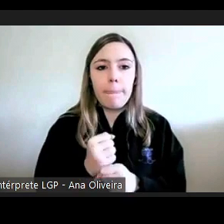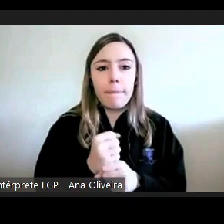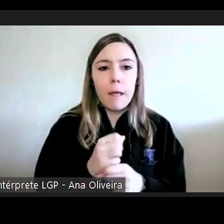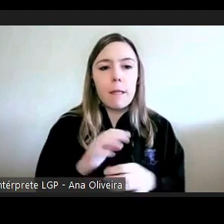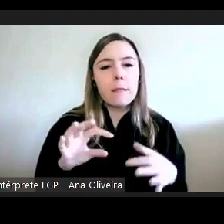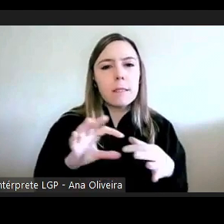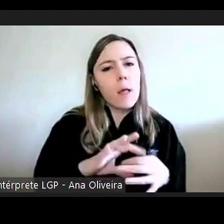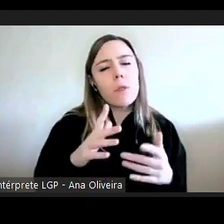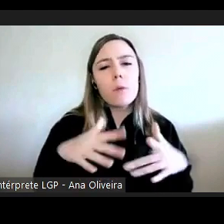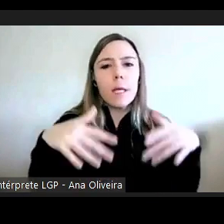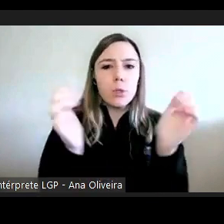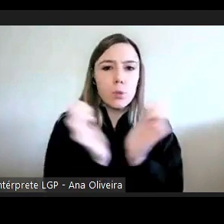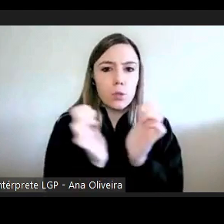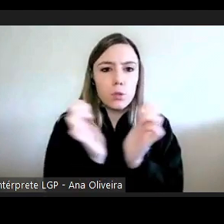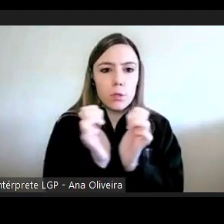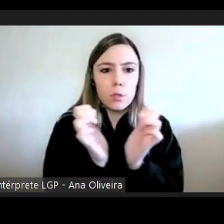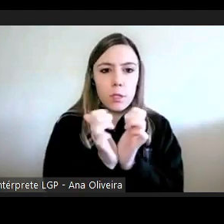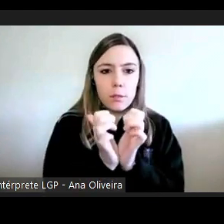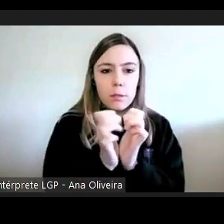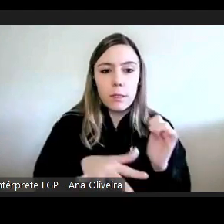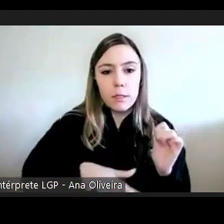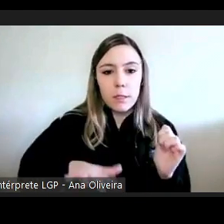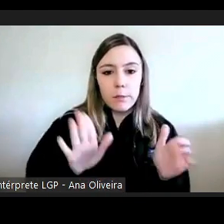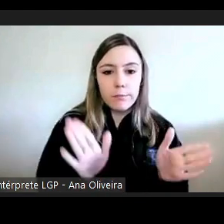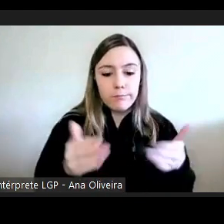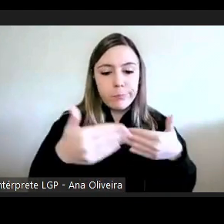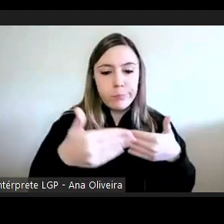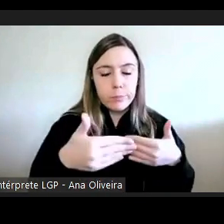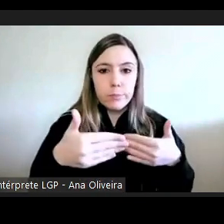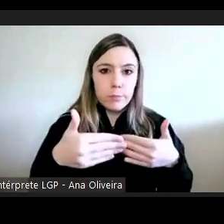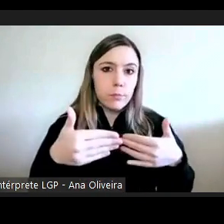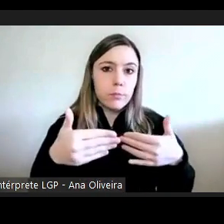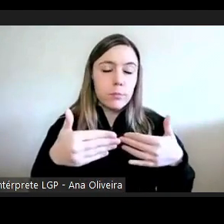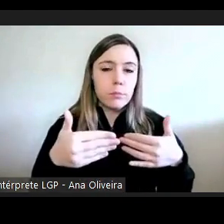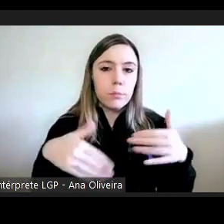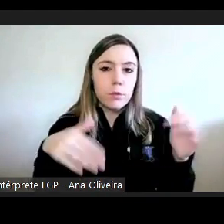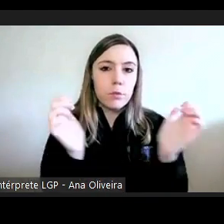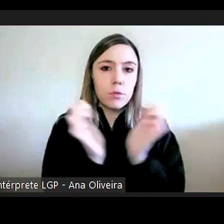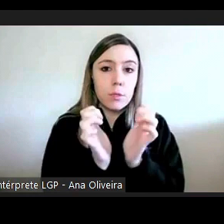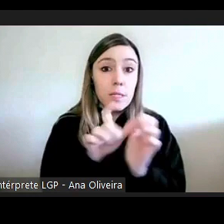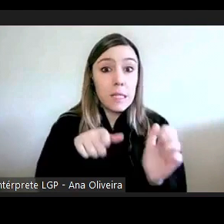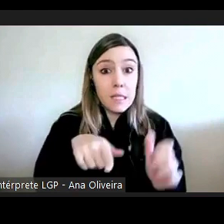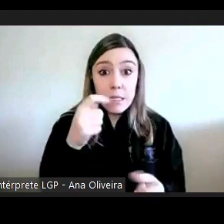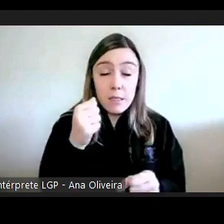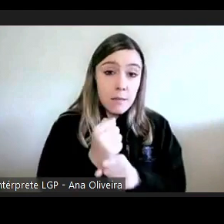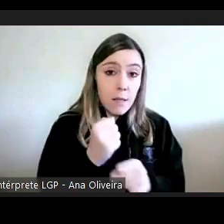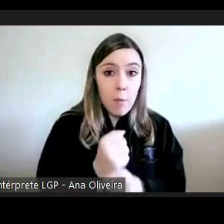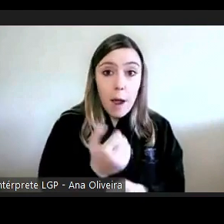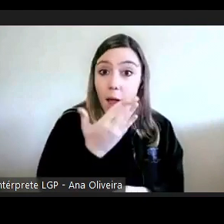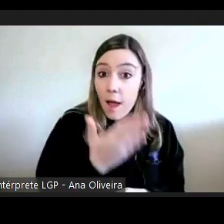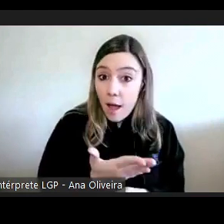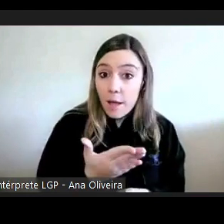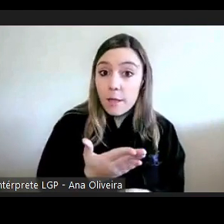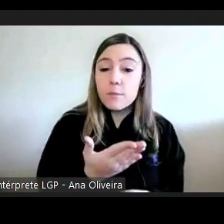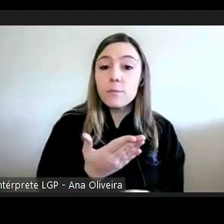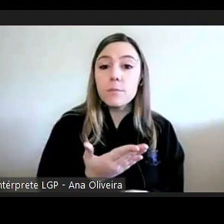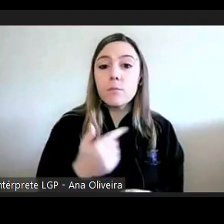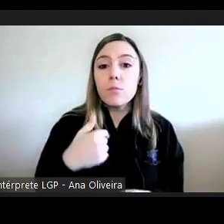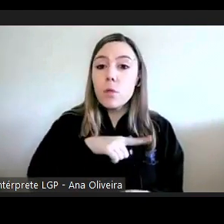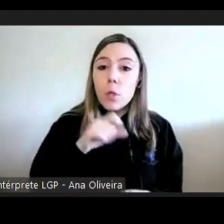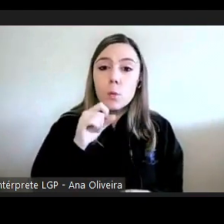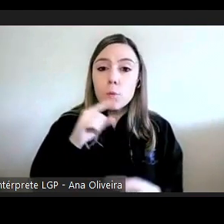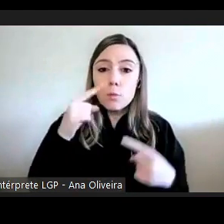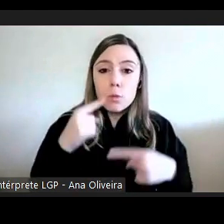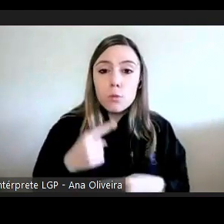social assim as secções de execução e aí esse trabalho existe está disponível e podemos dar o retrato àquela